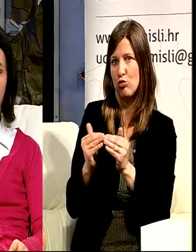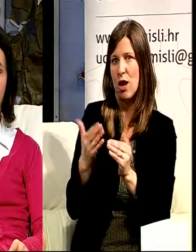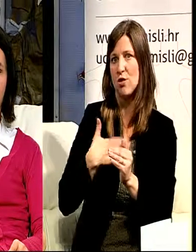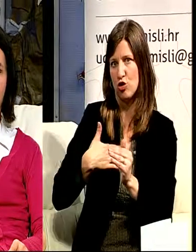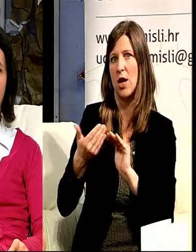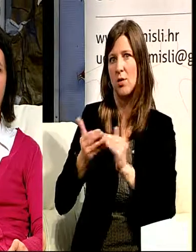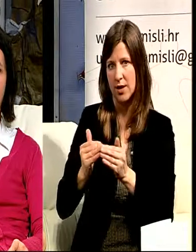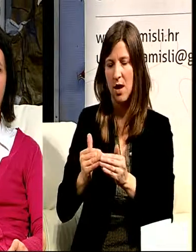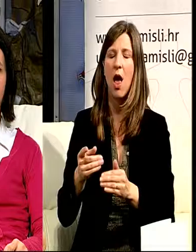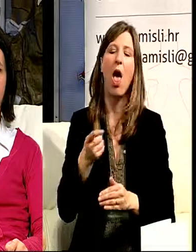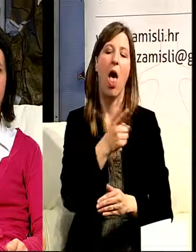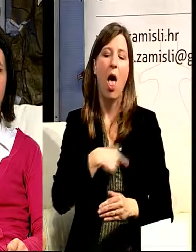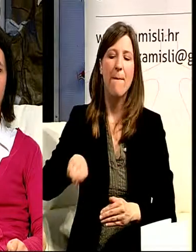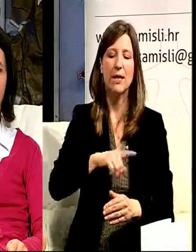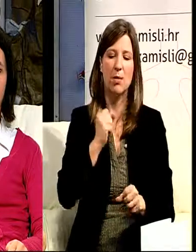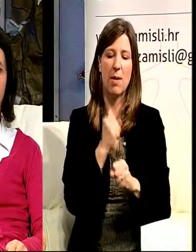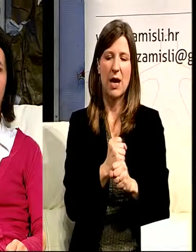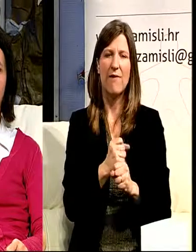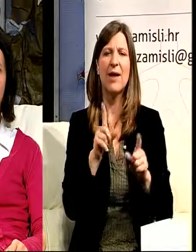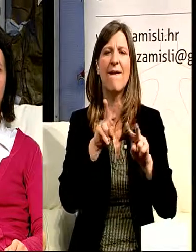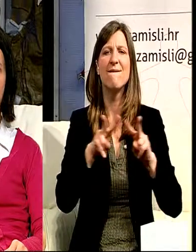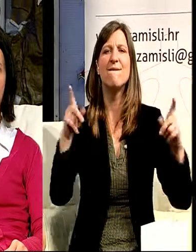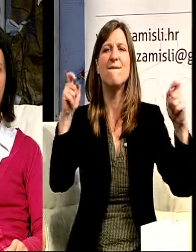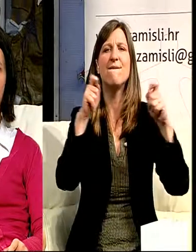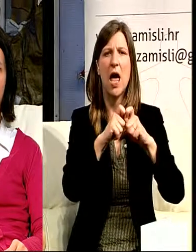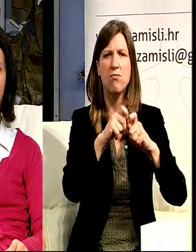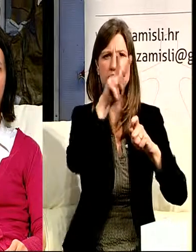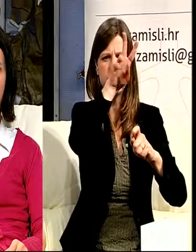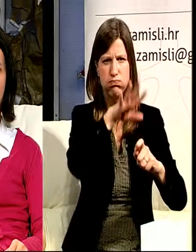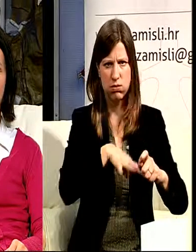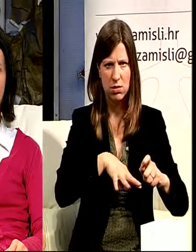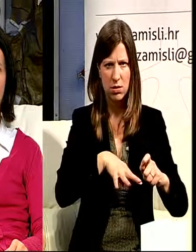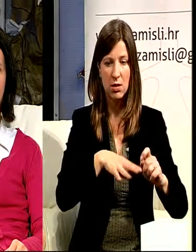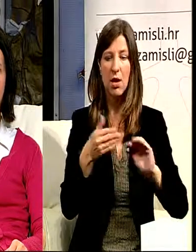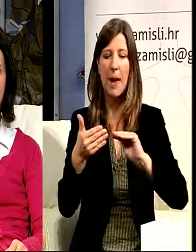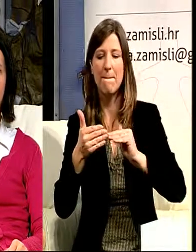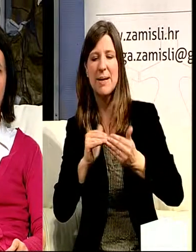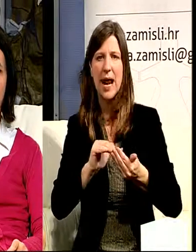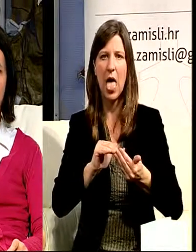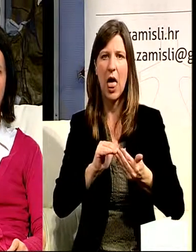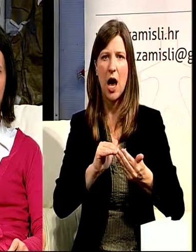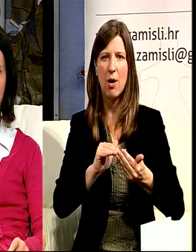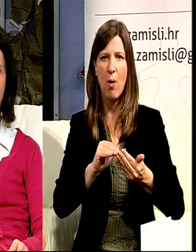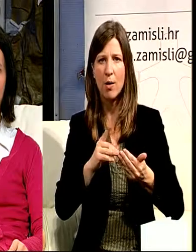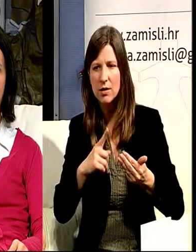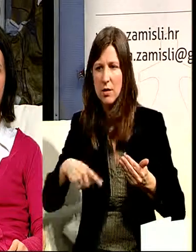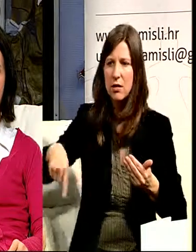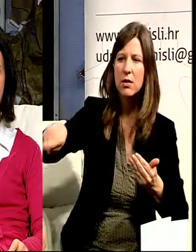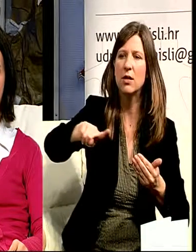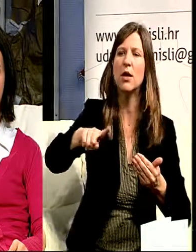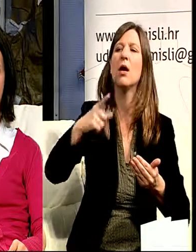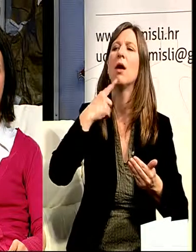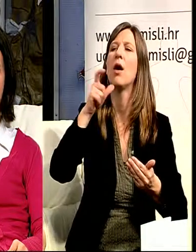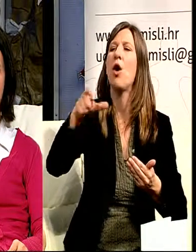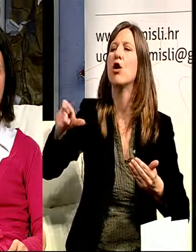to prilagođavanje stranice, tako da je ona sad potpuno pristupačna svim osobama sa oštećenjem vida